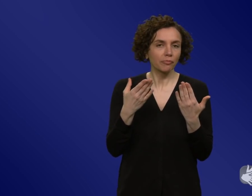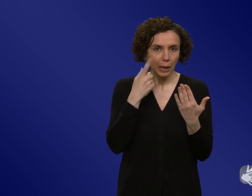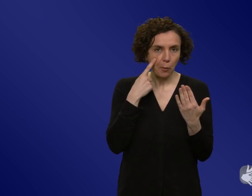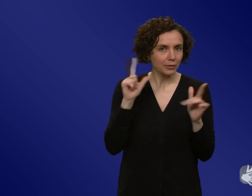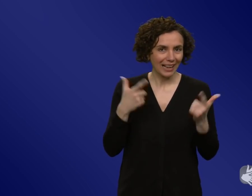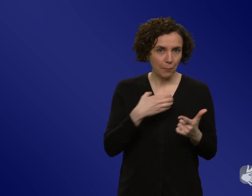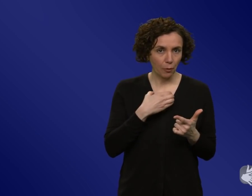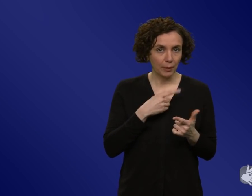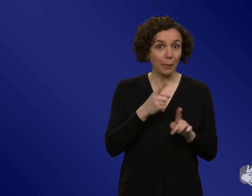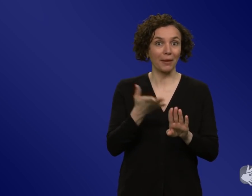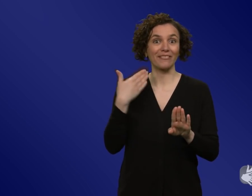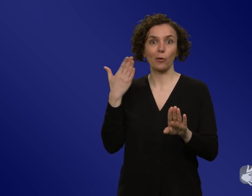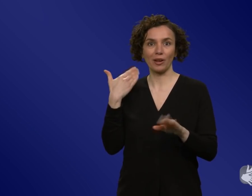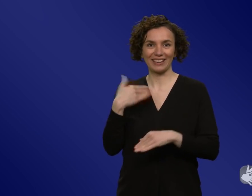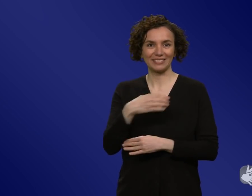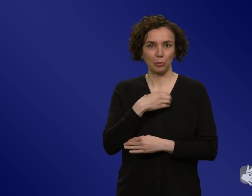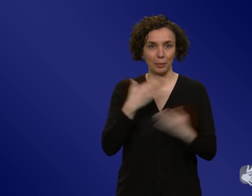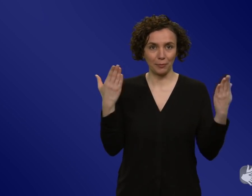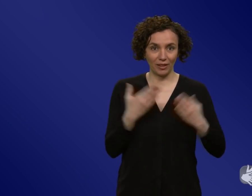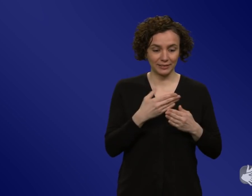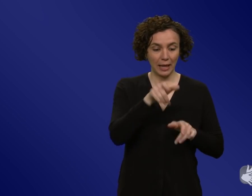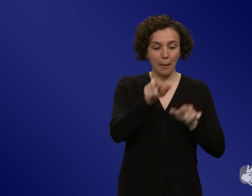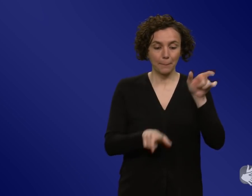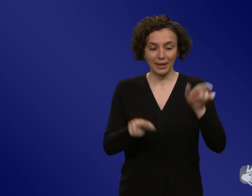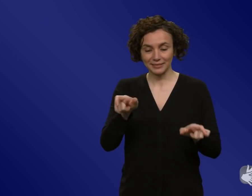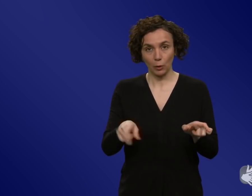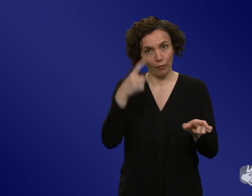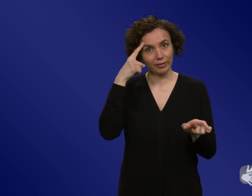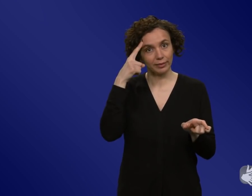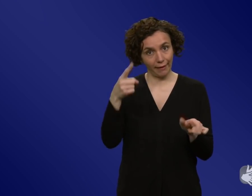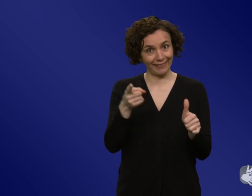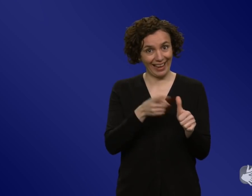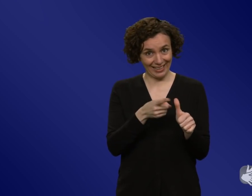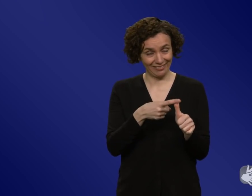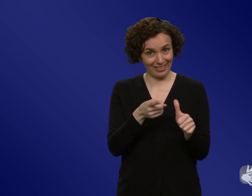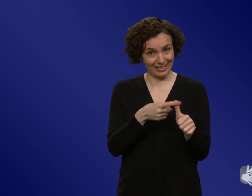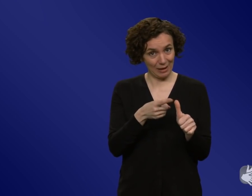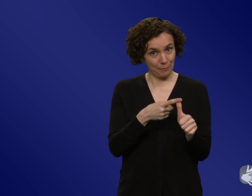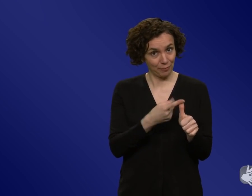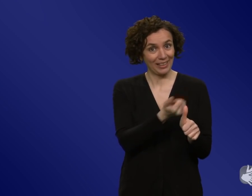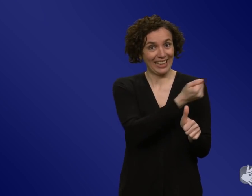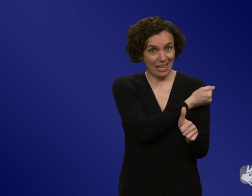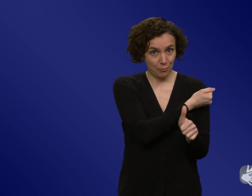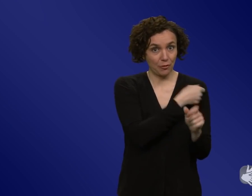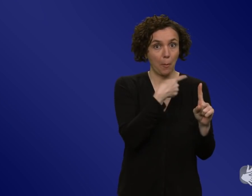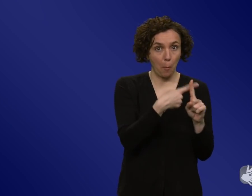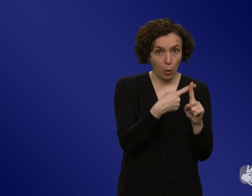ich hatte das Gefühl, die Leute glaubten, entweder habe ich die positiven und möglichen negativen Wirkungen vom Impfen oder nichts. Aber das war ja nicht die